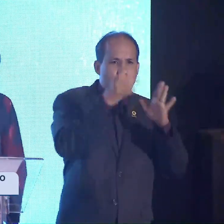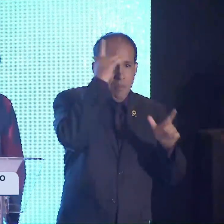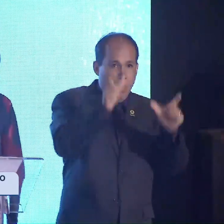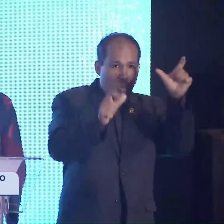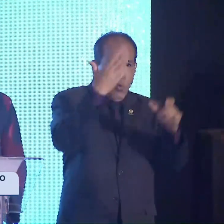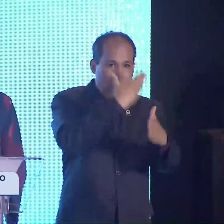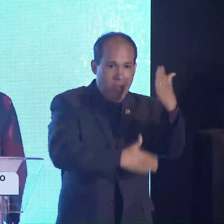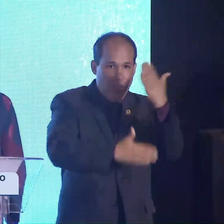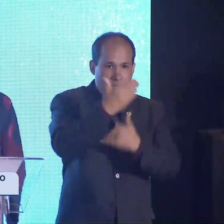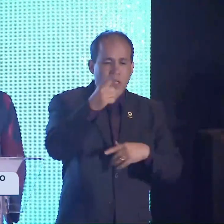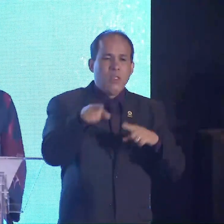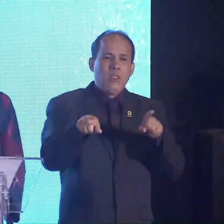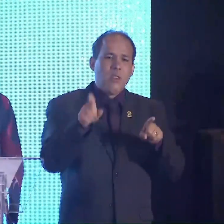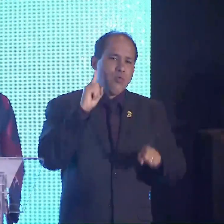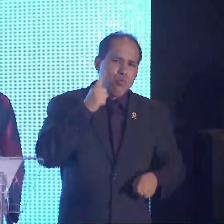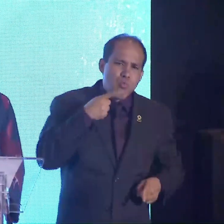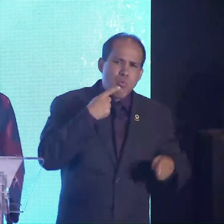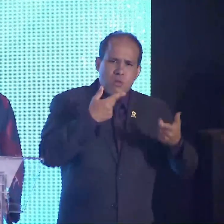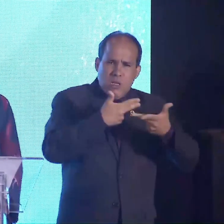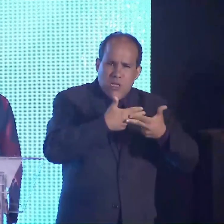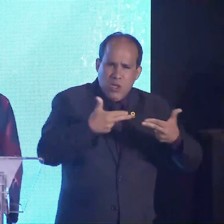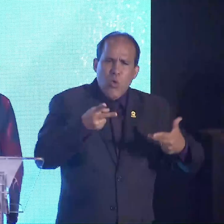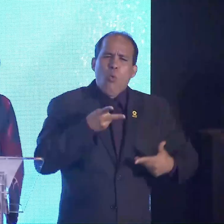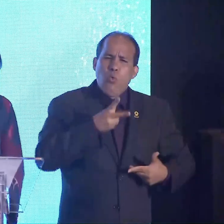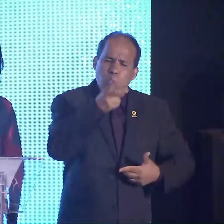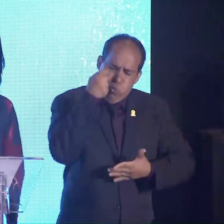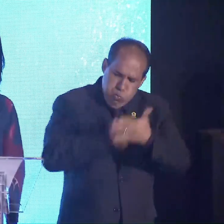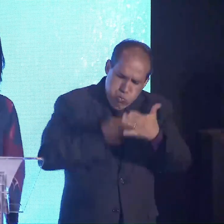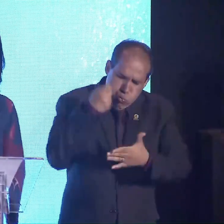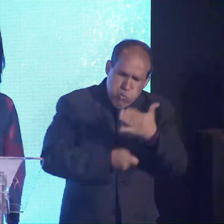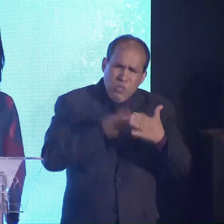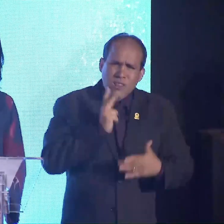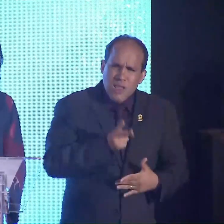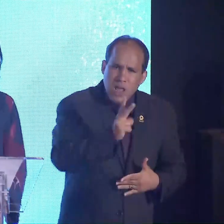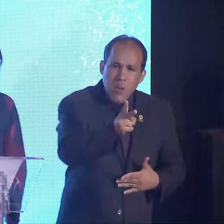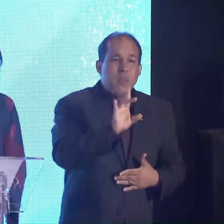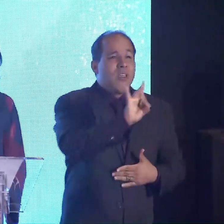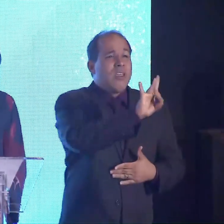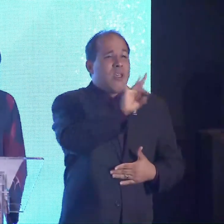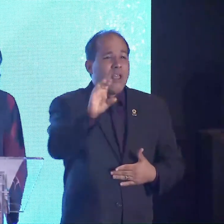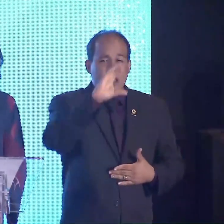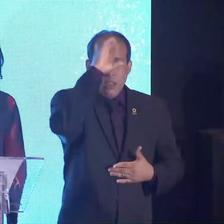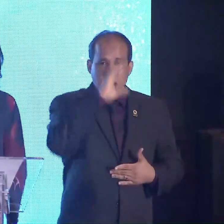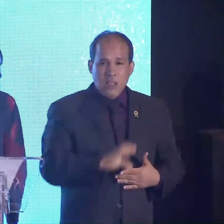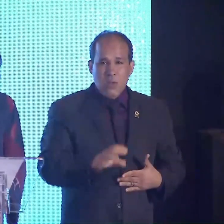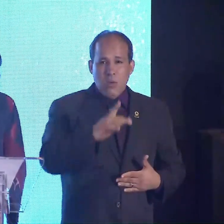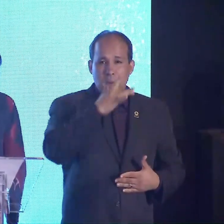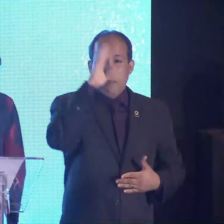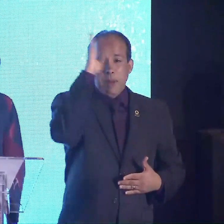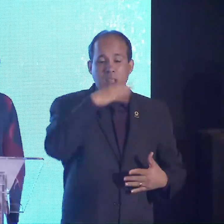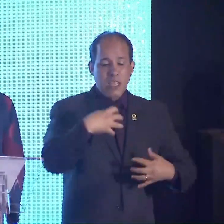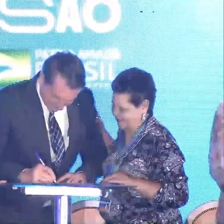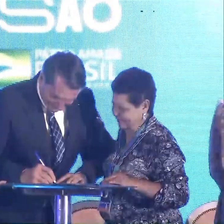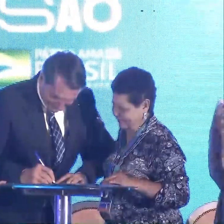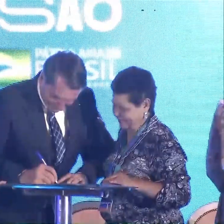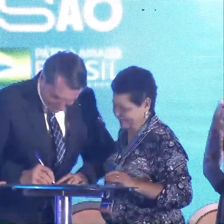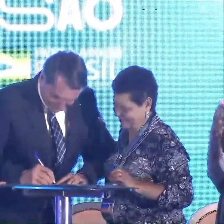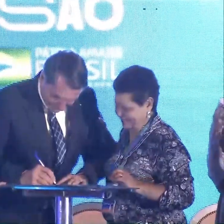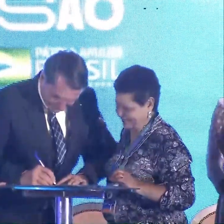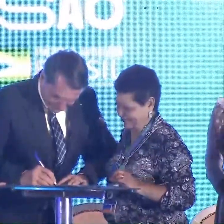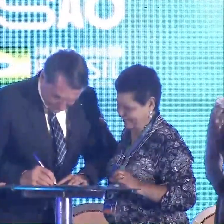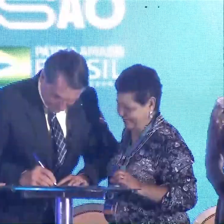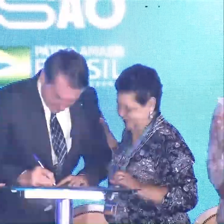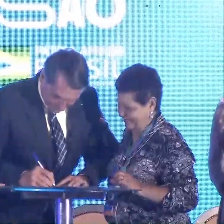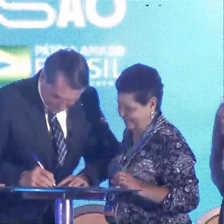vai continuar trabalhando incansavelmente para que todos os cidadãos brasileiros se sintam valorizados. O